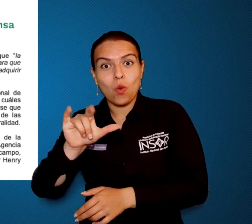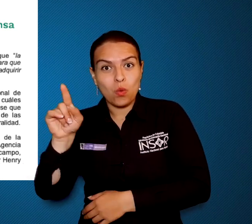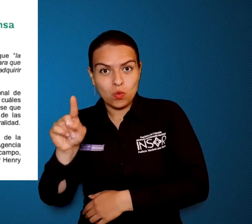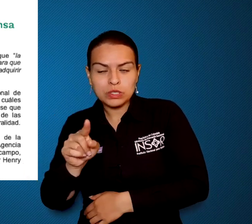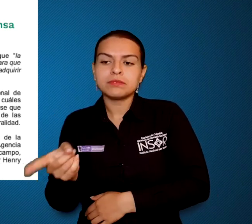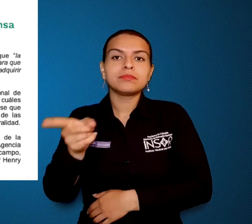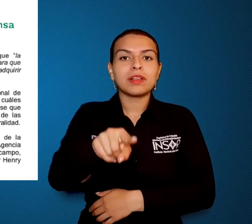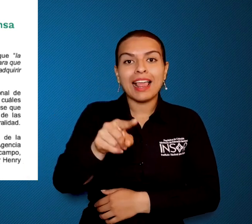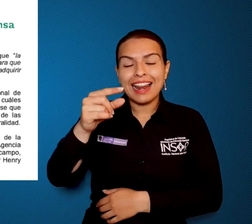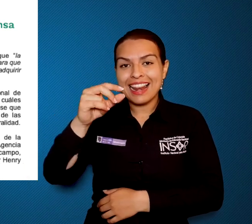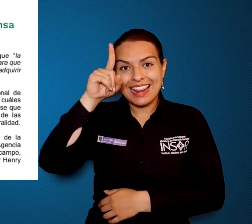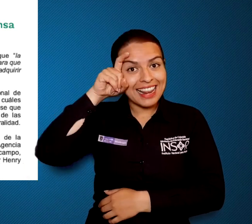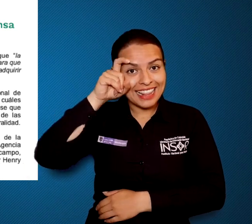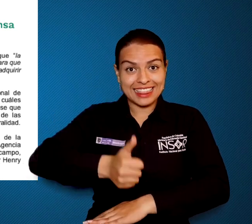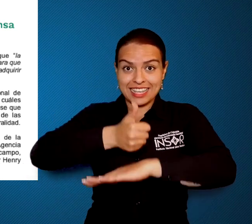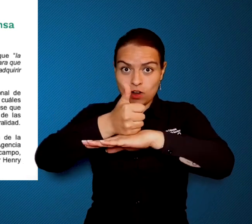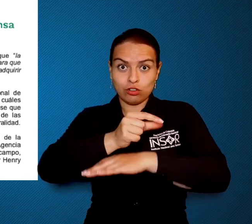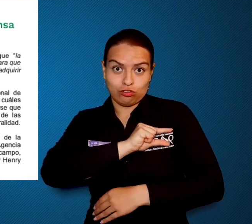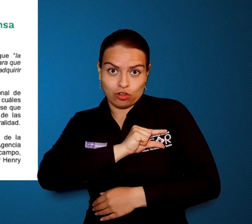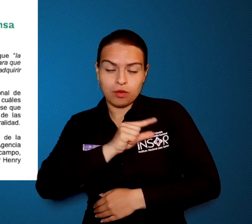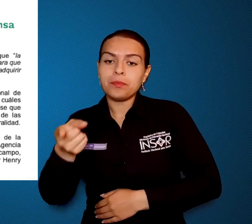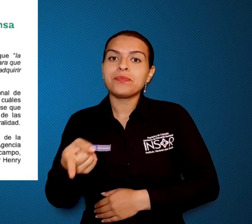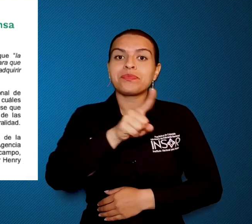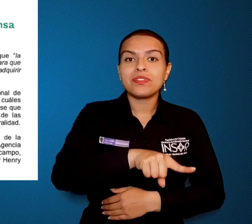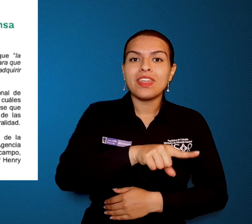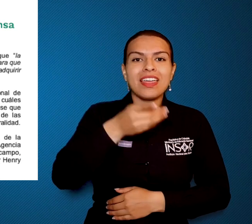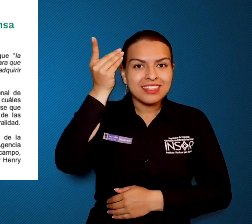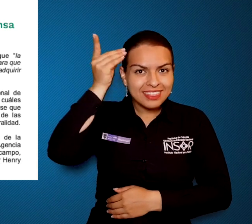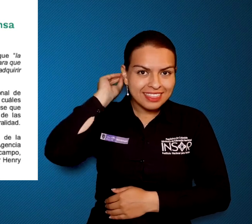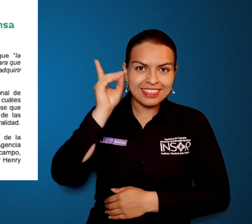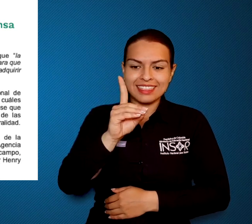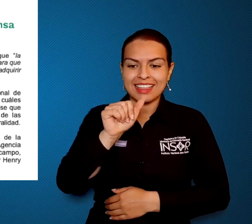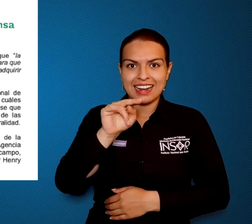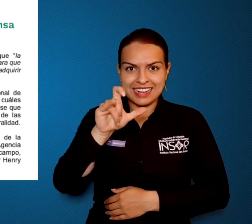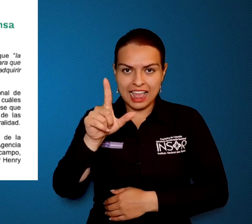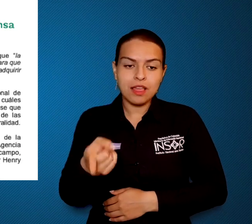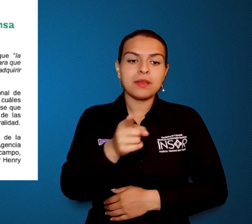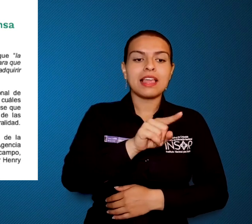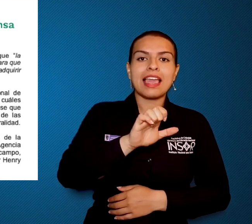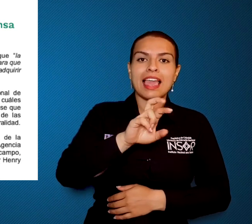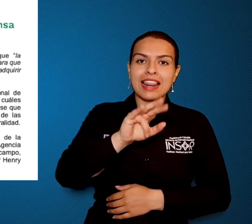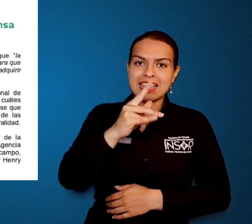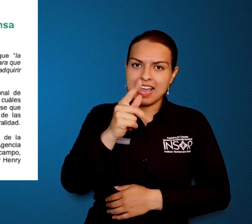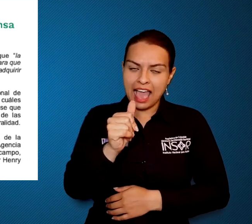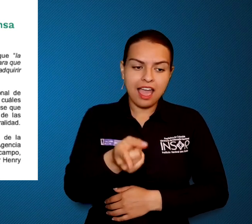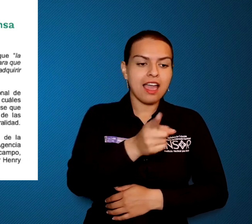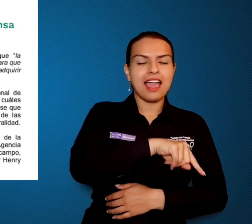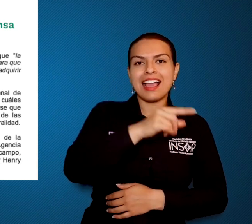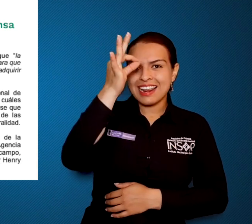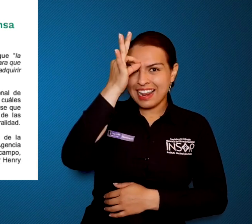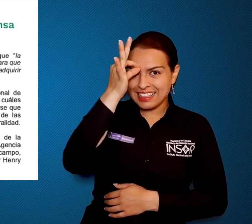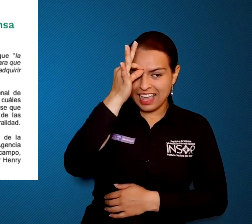Agencia Nacional de Seguridad Vial, Luis Lota, Natalia Martínez, directora del INSOR, Daniel Ocampo,